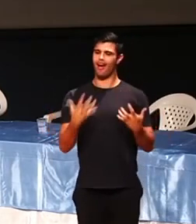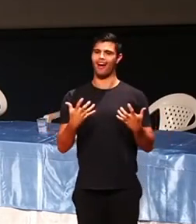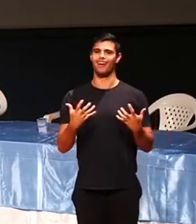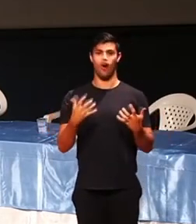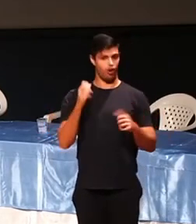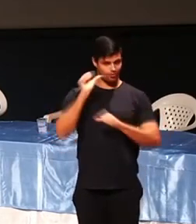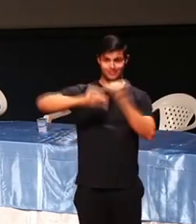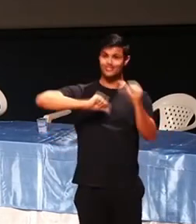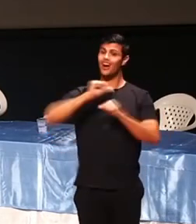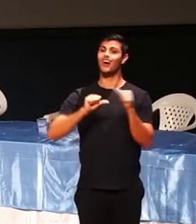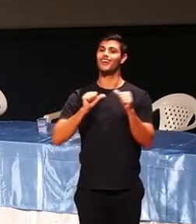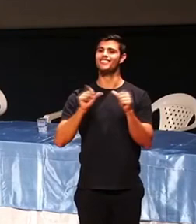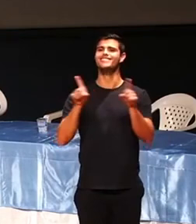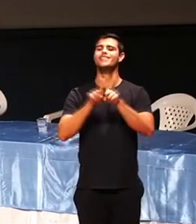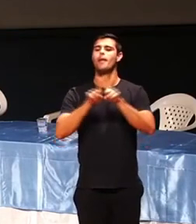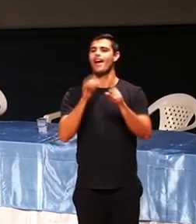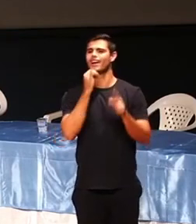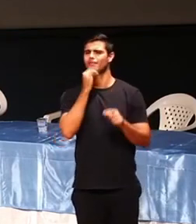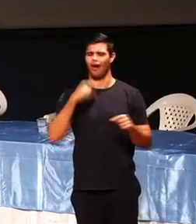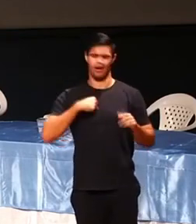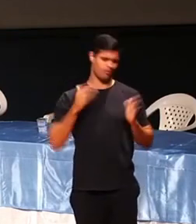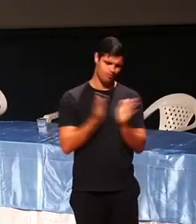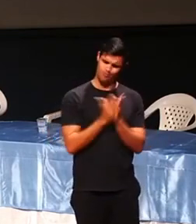Olha como a palavra pode mudar a tua vida.